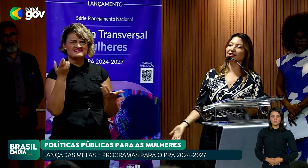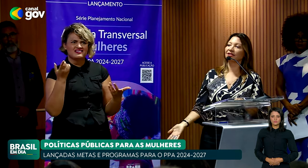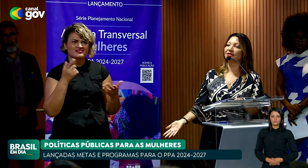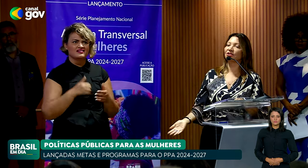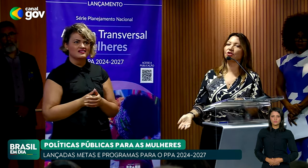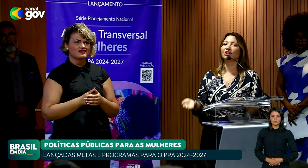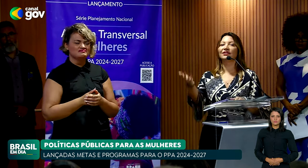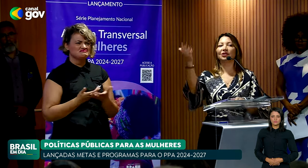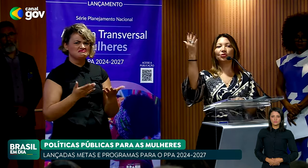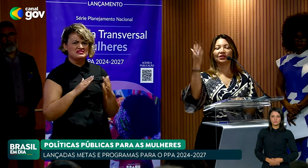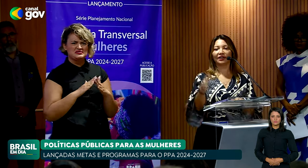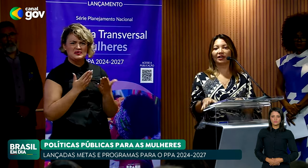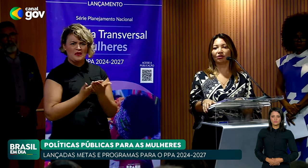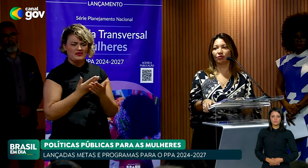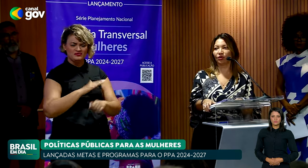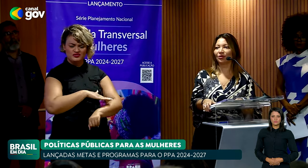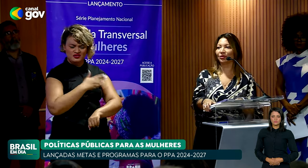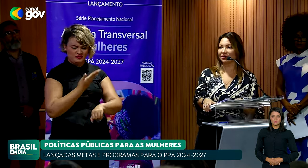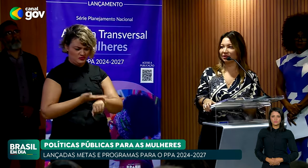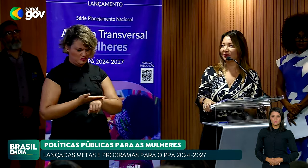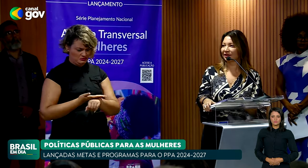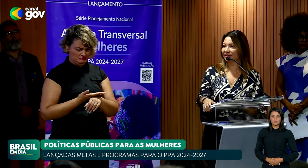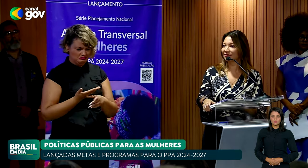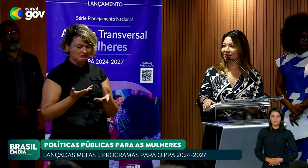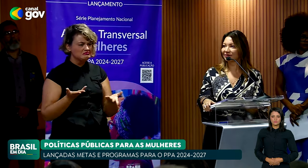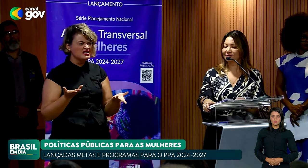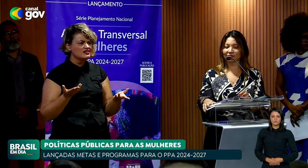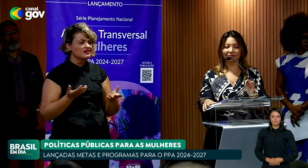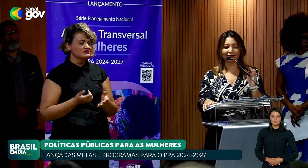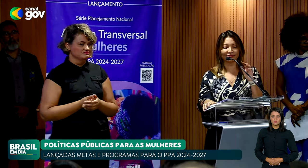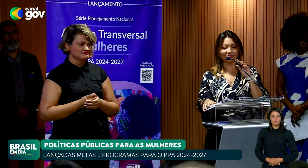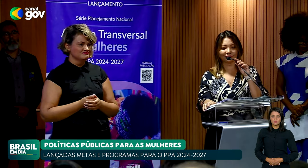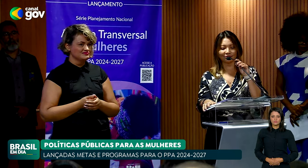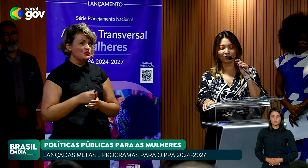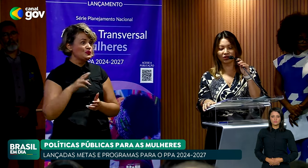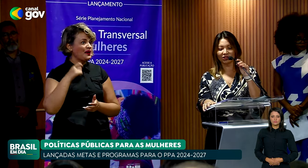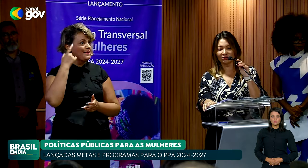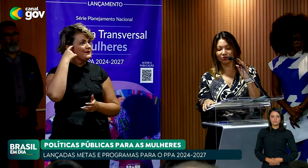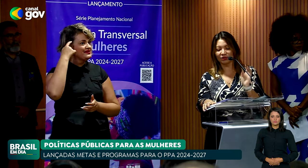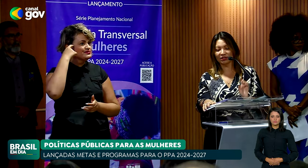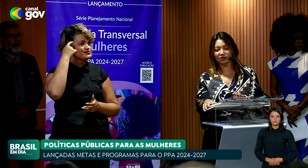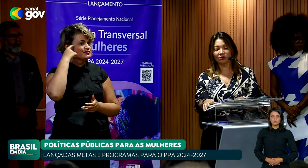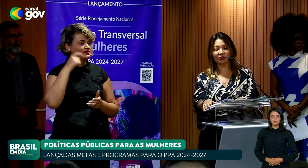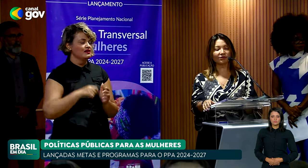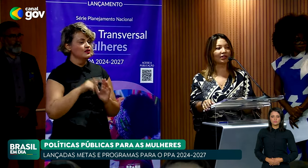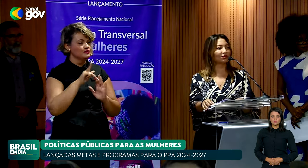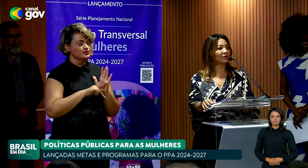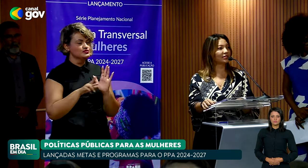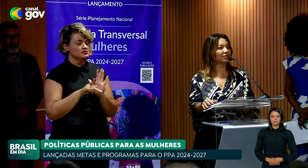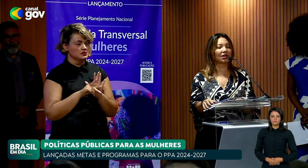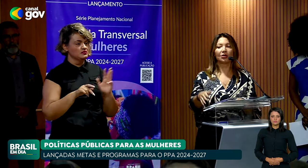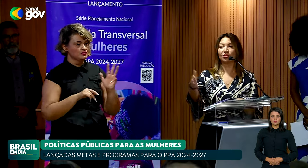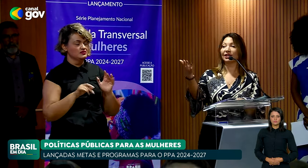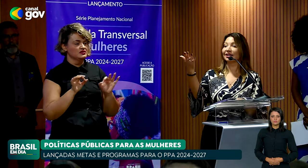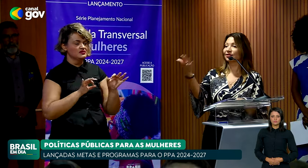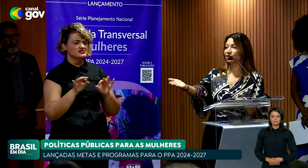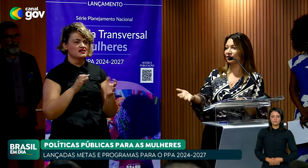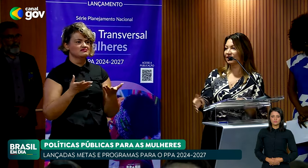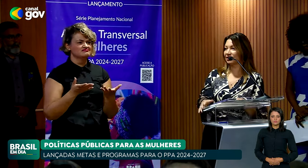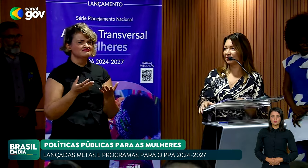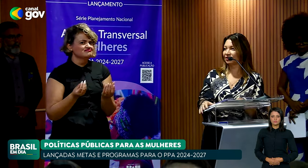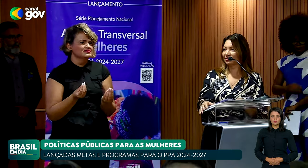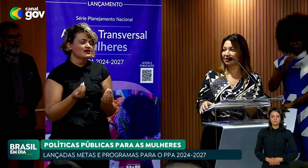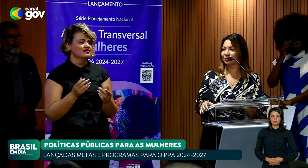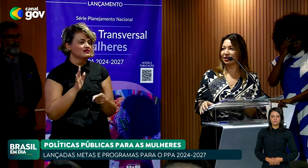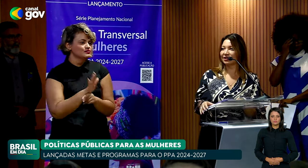escolhe em tempo integral, como é um projeto que o presidente Lula tem falado bastante. Por que ela